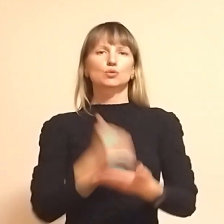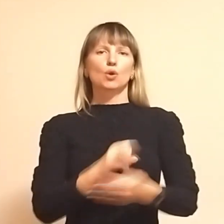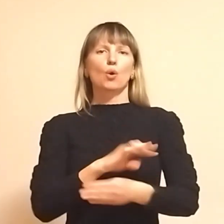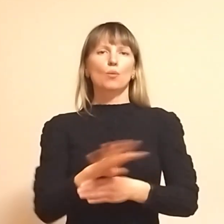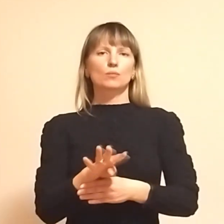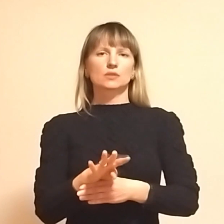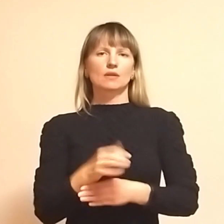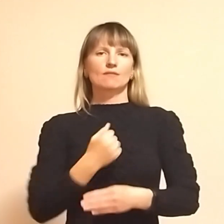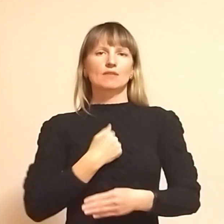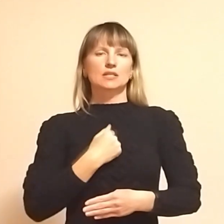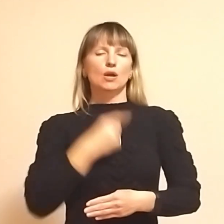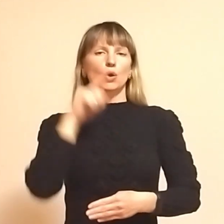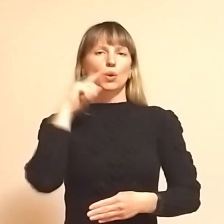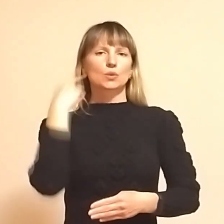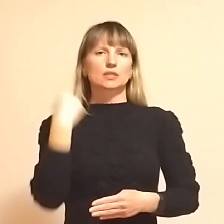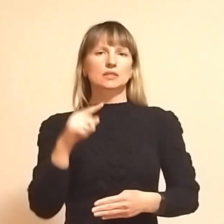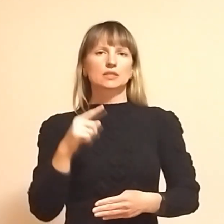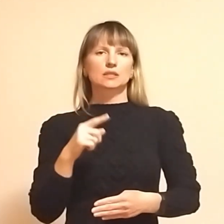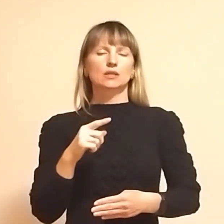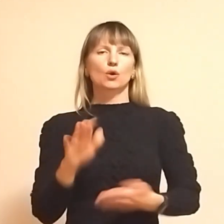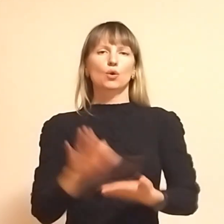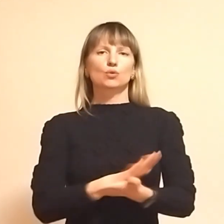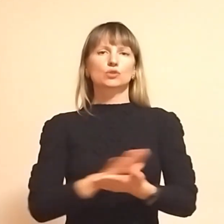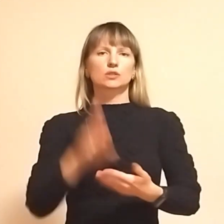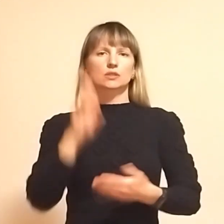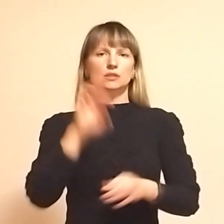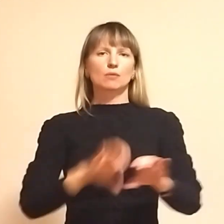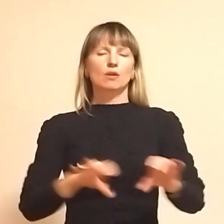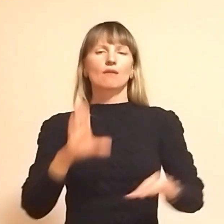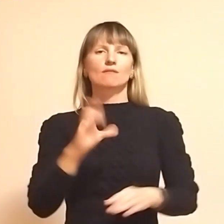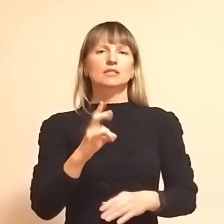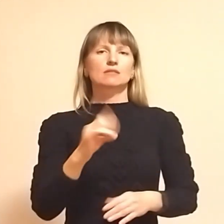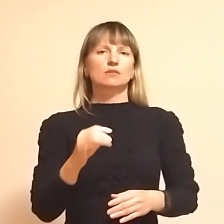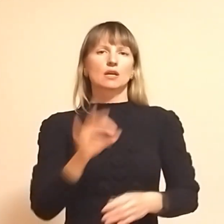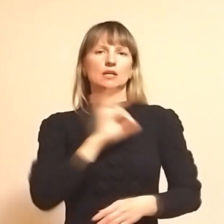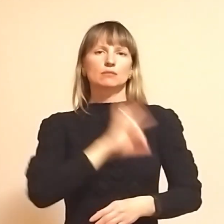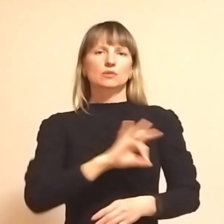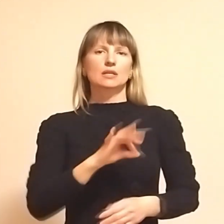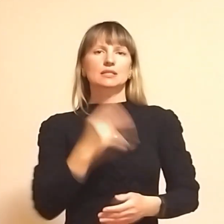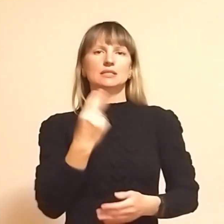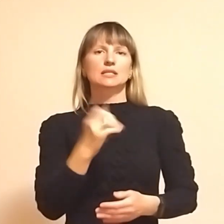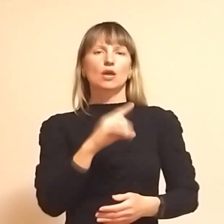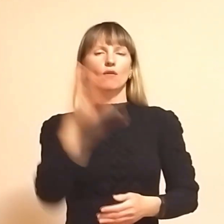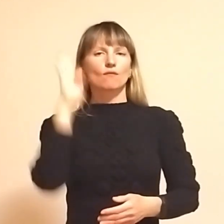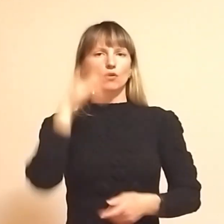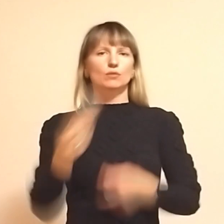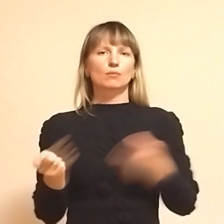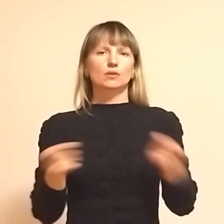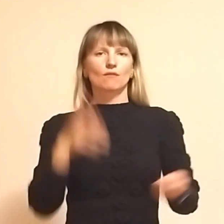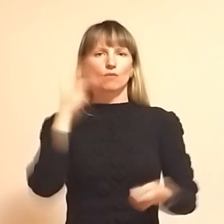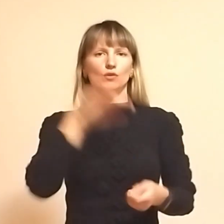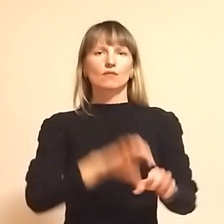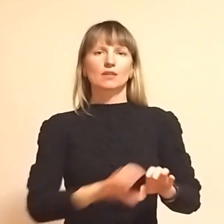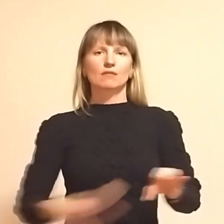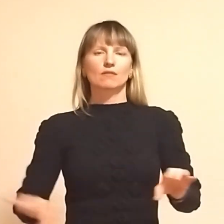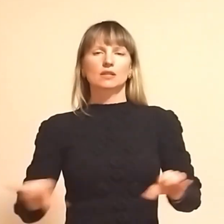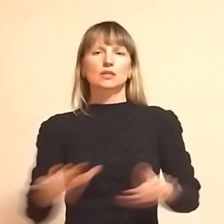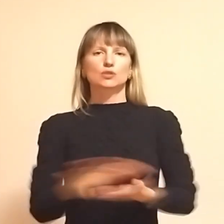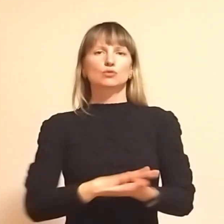обстрілу військами Російської Федерації очисних споруд Васильівського експлуатаційного цеху водопостачання та водовідвинення зруйновано